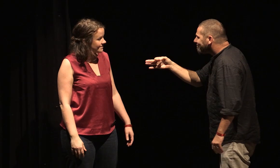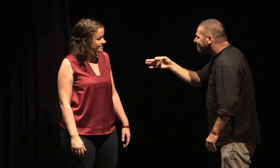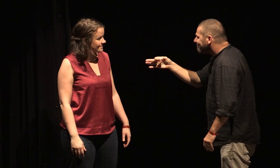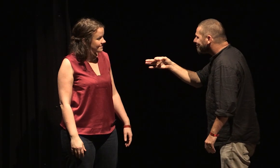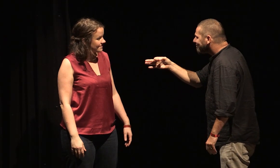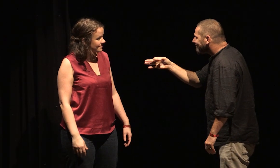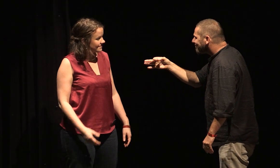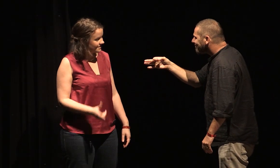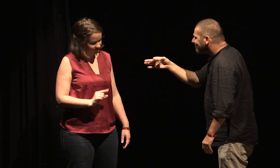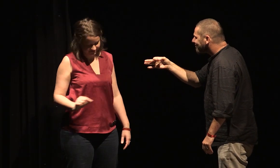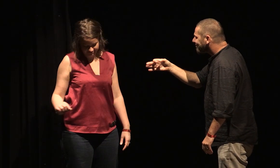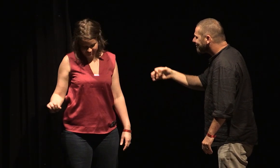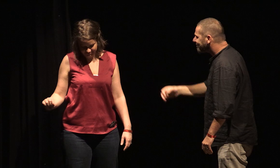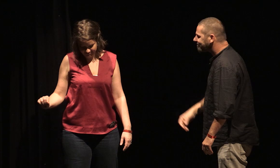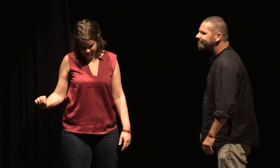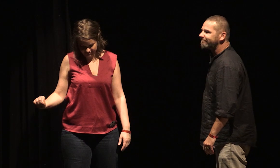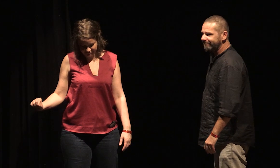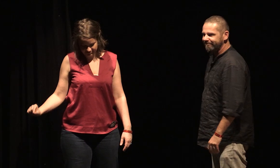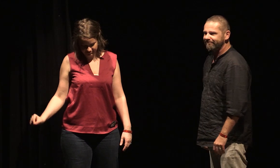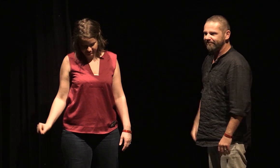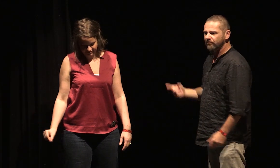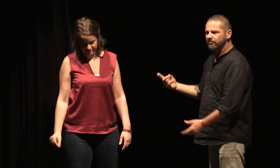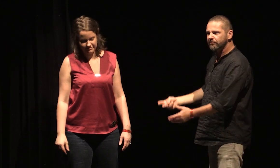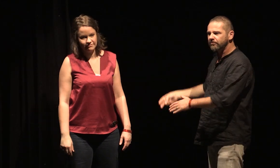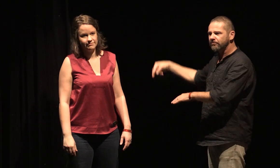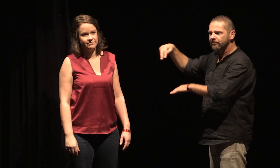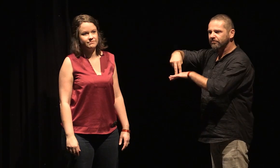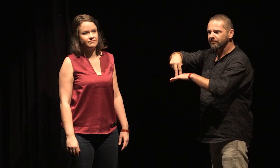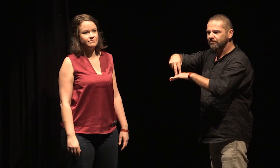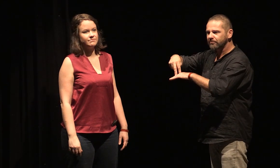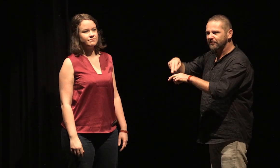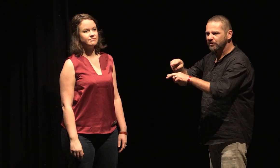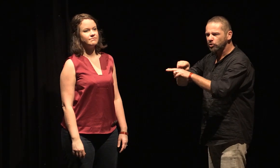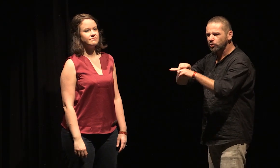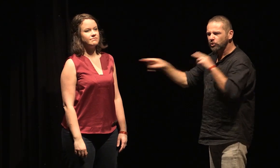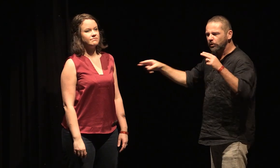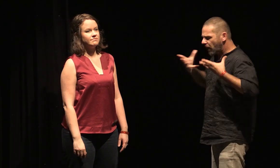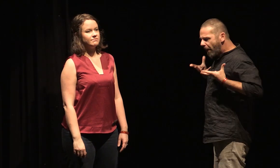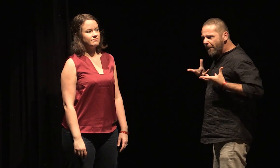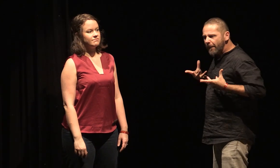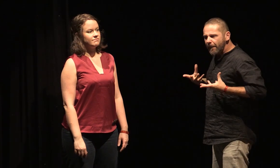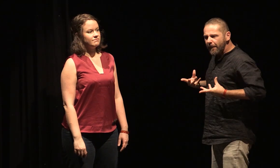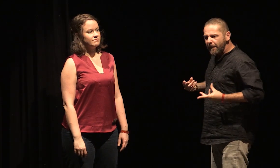Elle s'est levée. Nue. Dépouillée de tout. Même de moi-même.